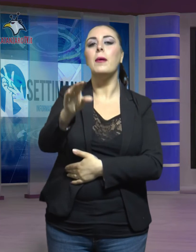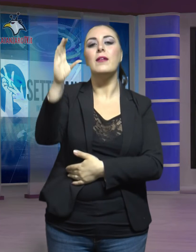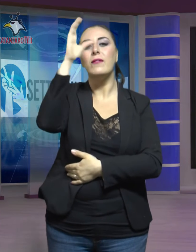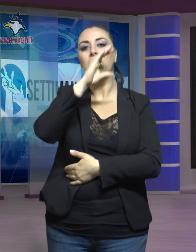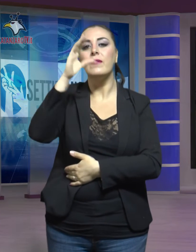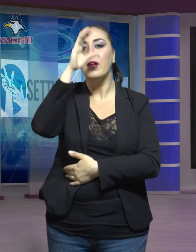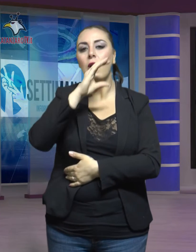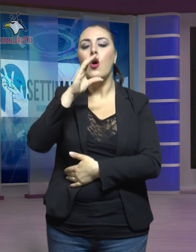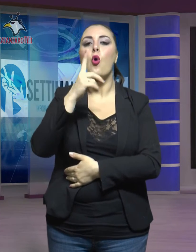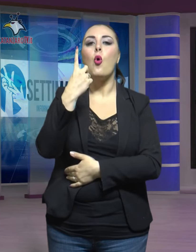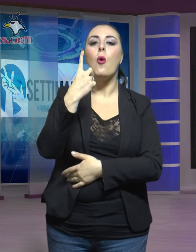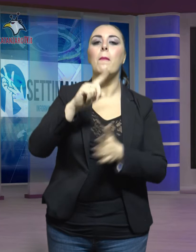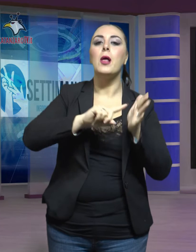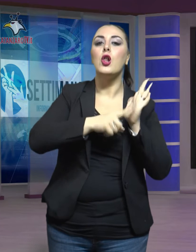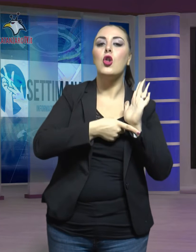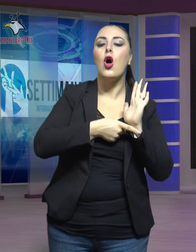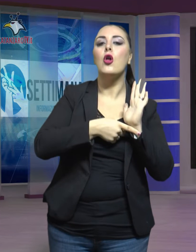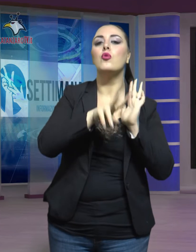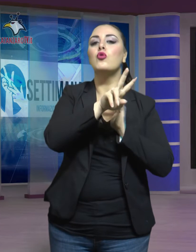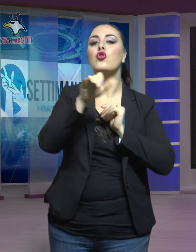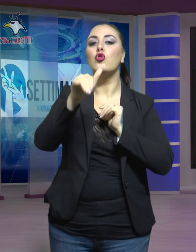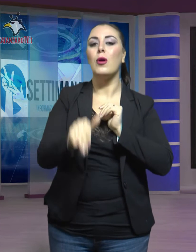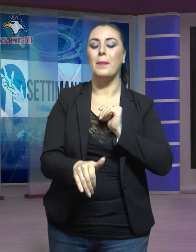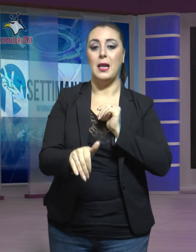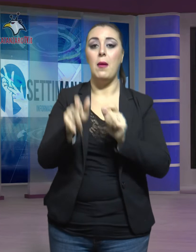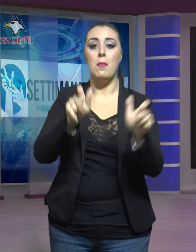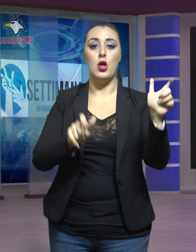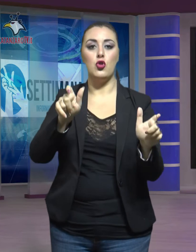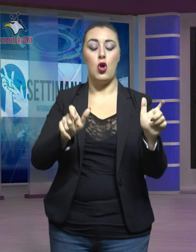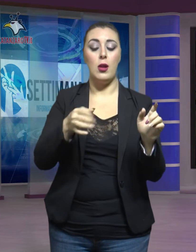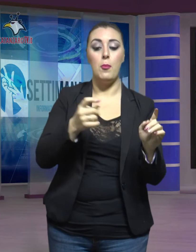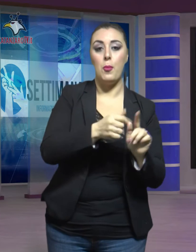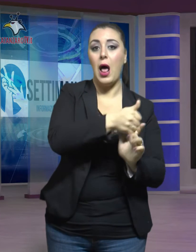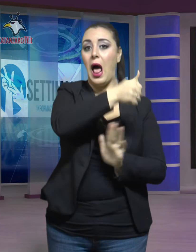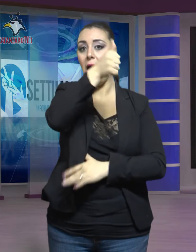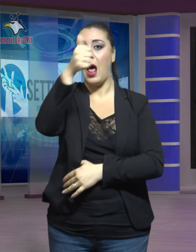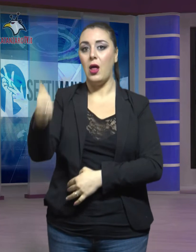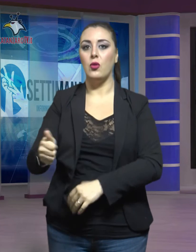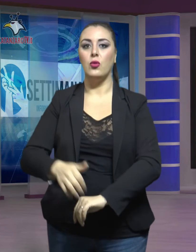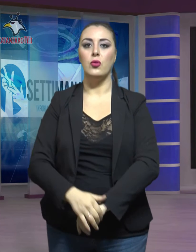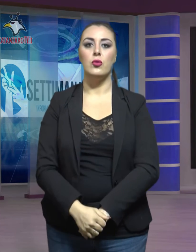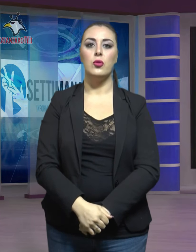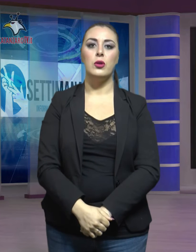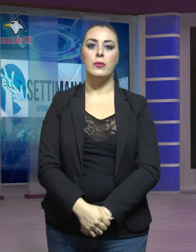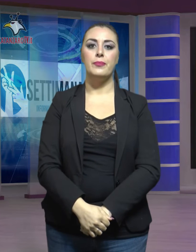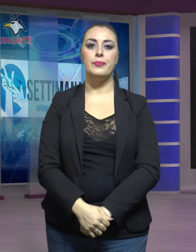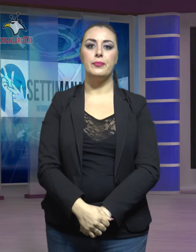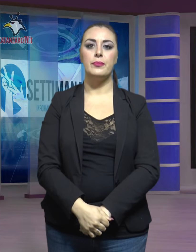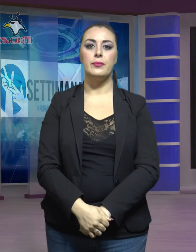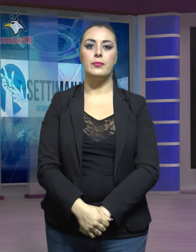200 mila clienti durante l'arco dell'intero anno. Sono stati pubblicati